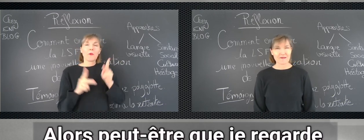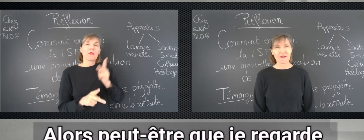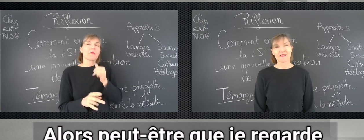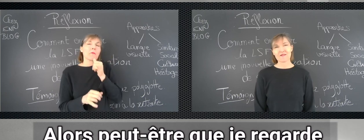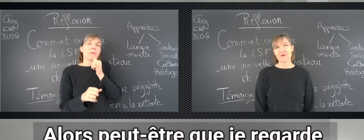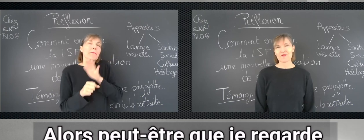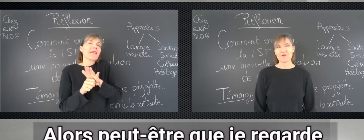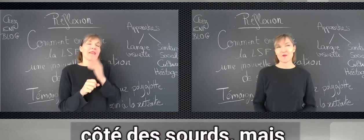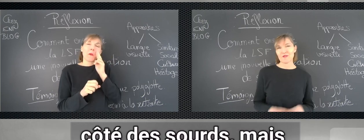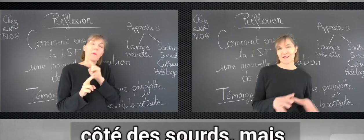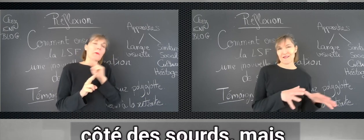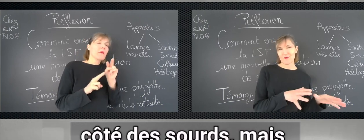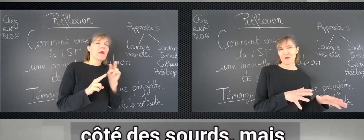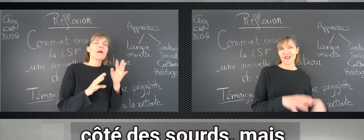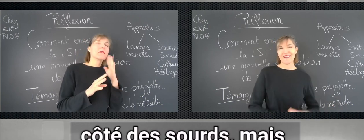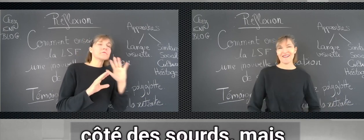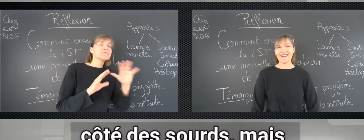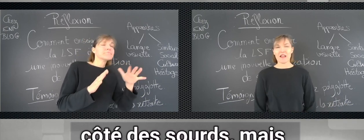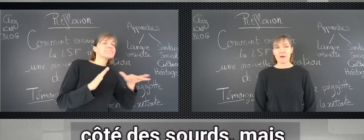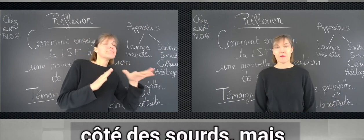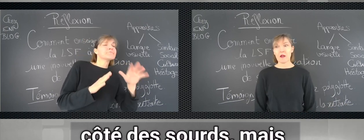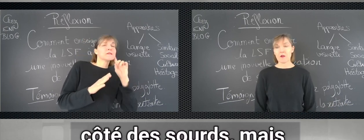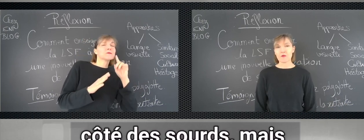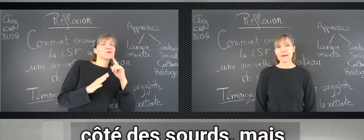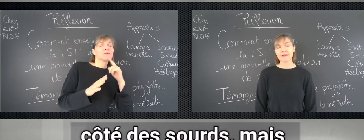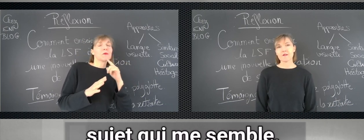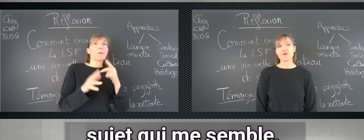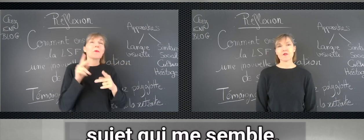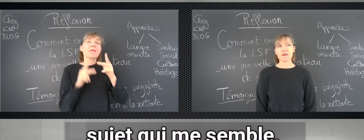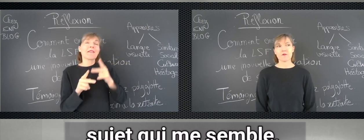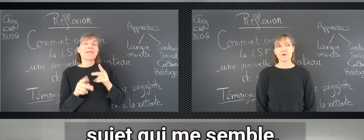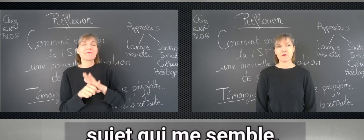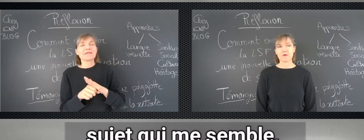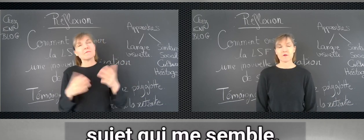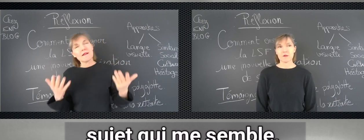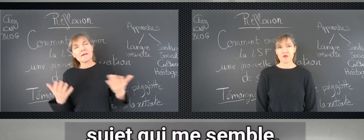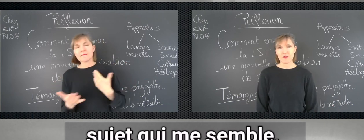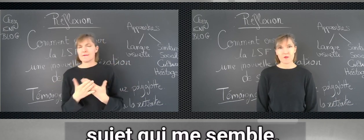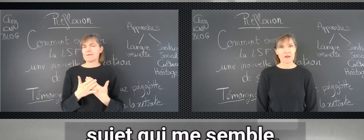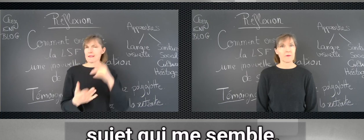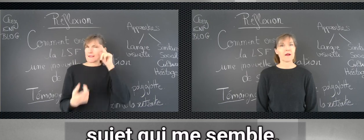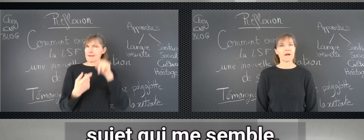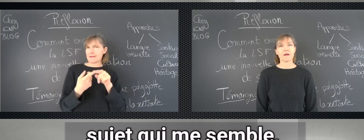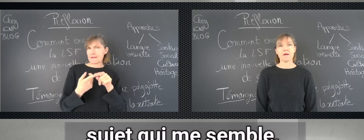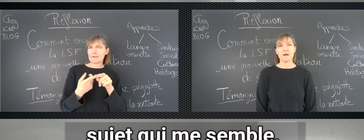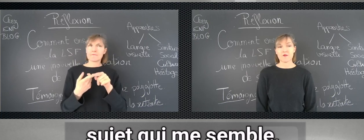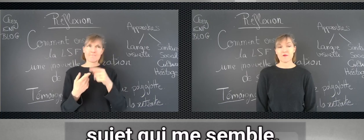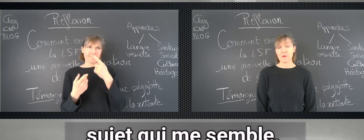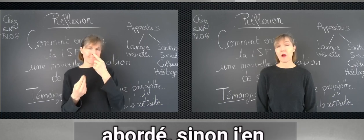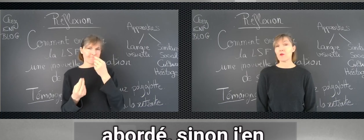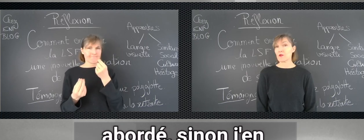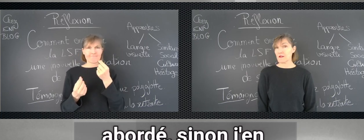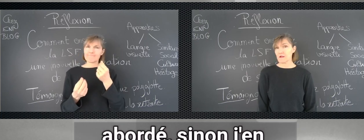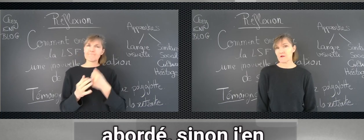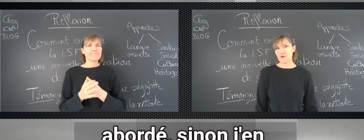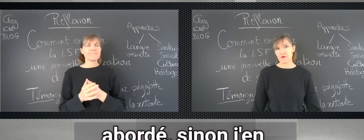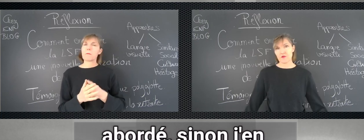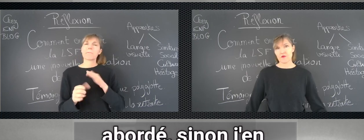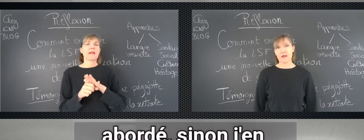se passe du côté des sous, mais en tout cas, c'est un sujet qu'il me semble n'est pas suffisamment abordé, sinon j'en aurais